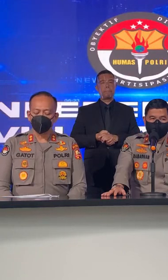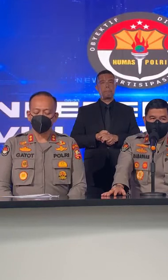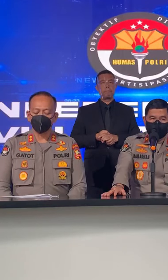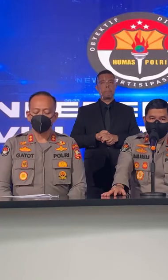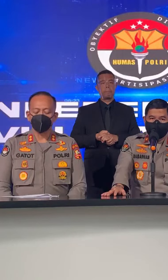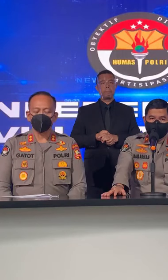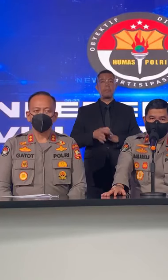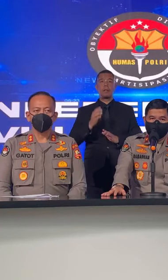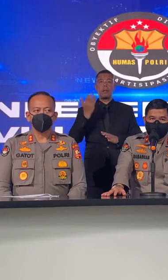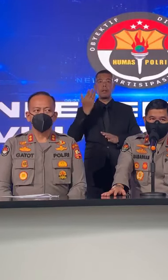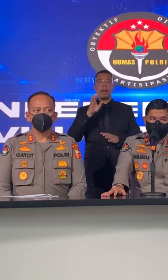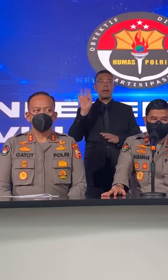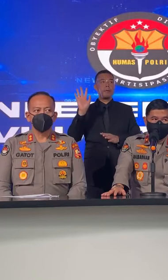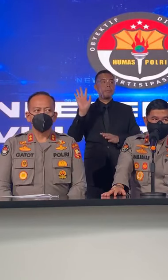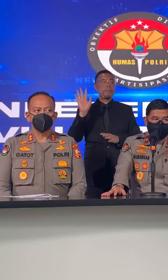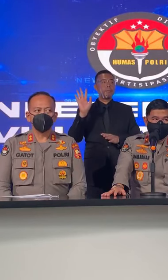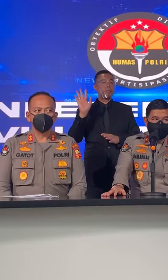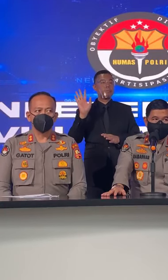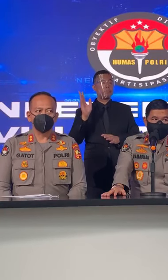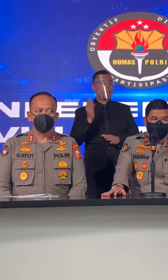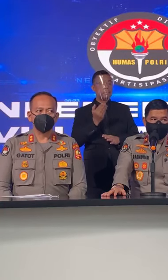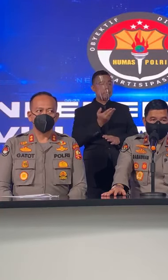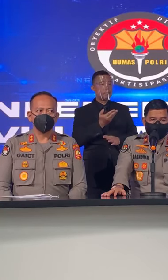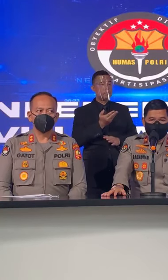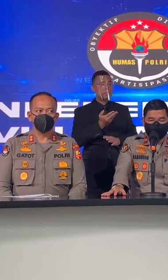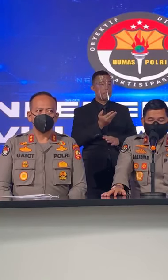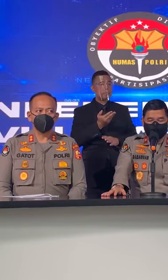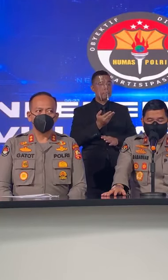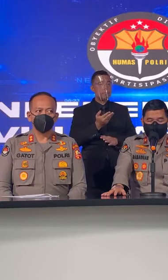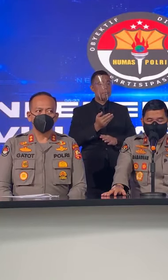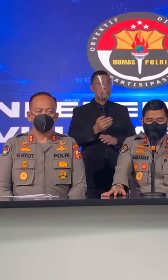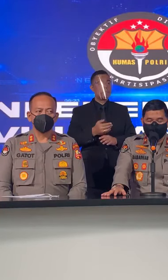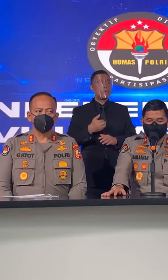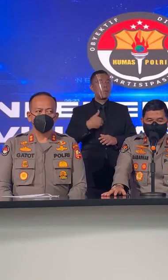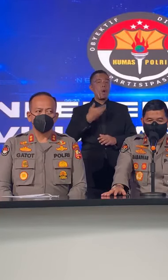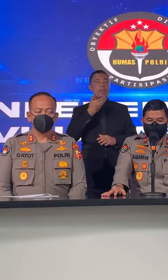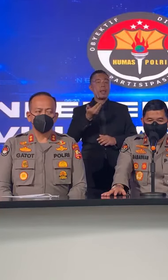Ada Lain Ya Michael Silahkan